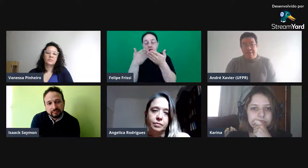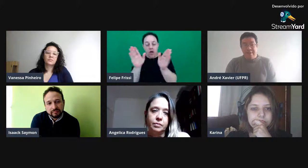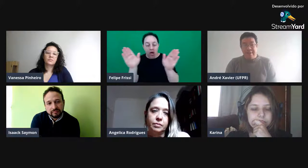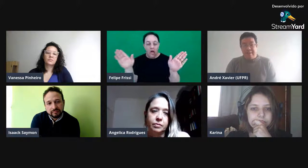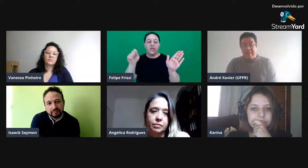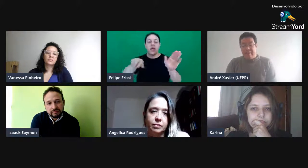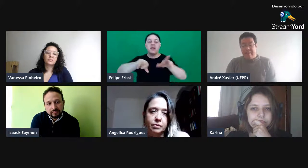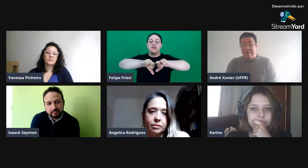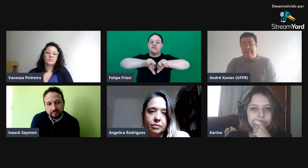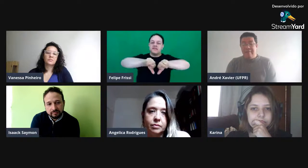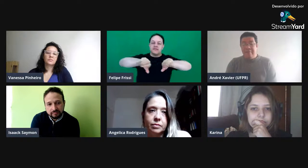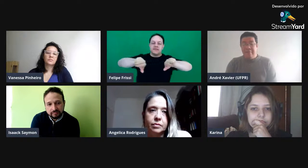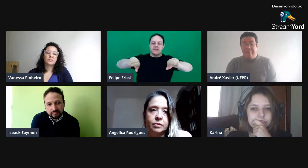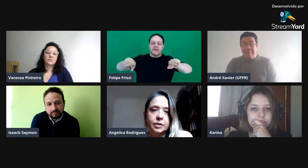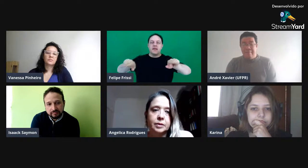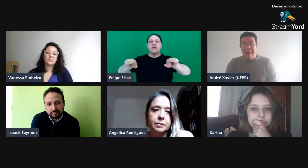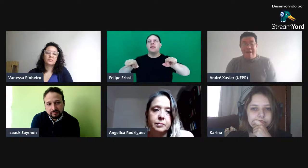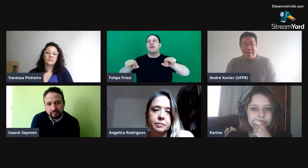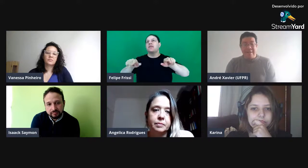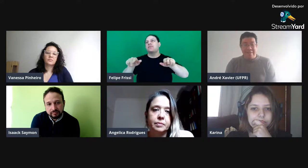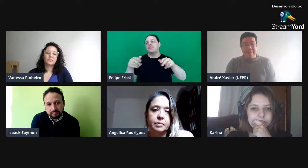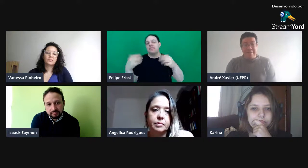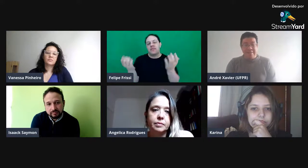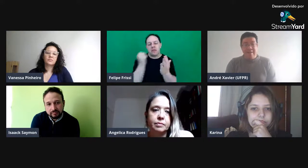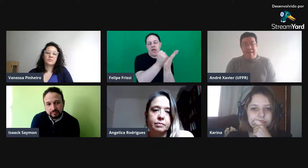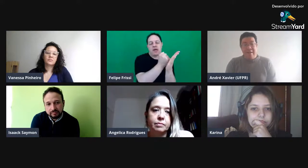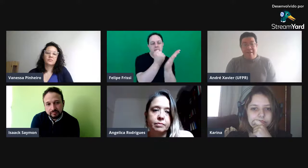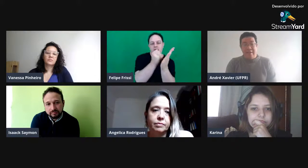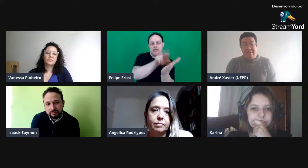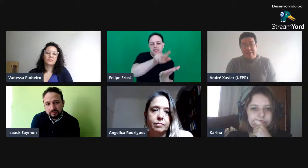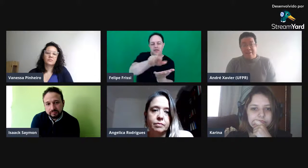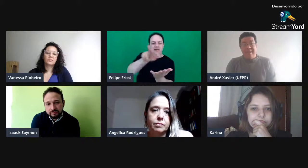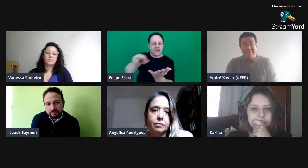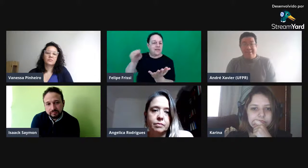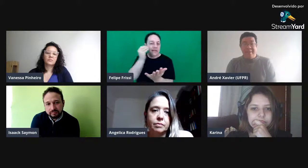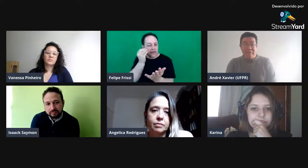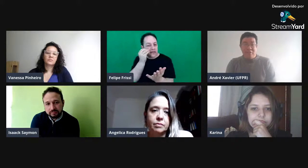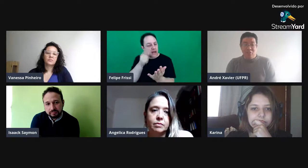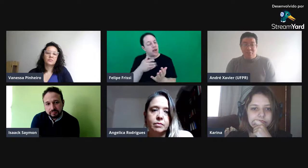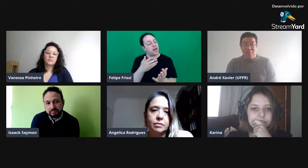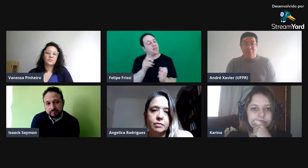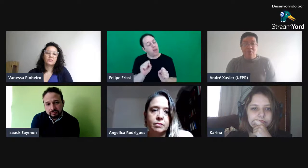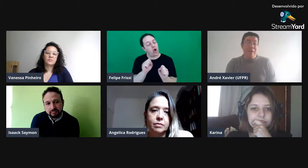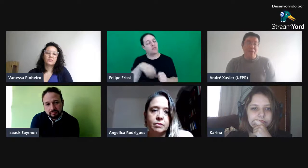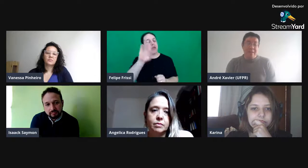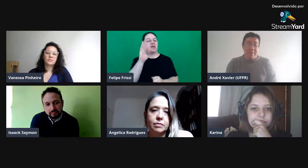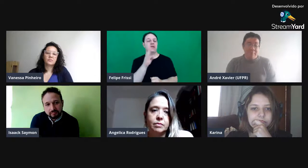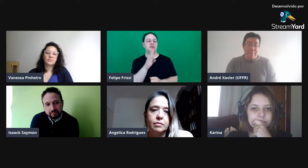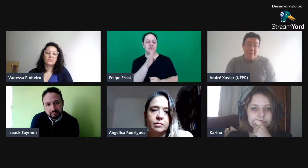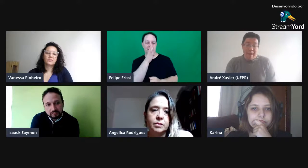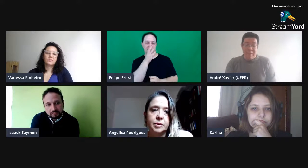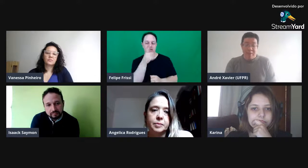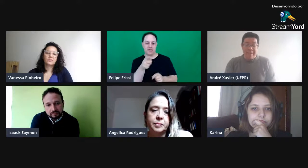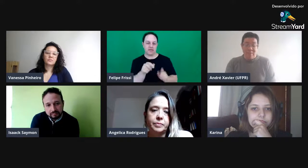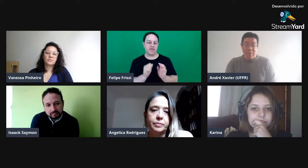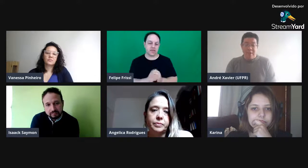enfim, marcas, seja mais interessante, sobretudo no começo. E aí, à medida que ele for